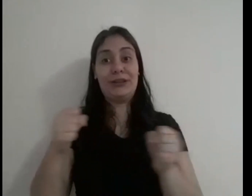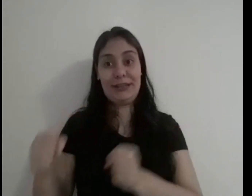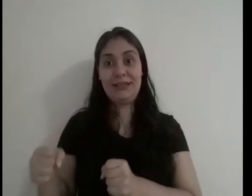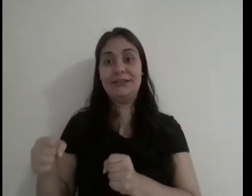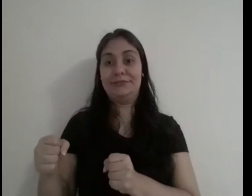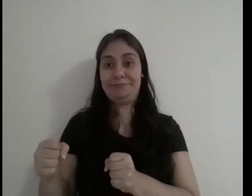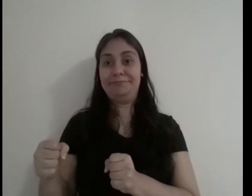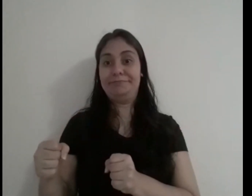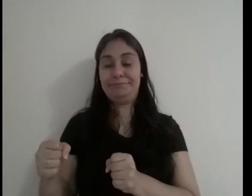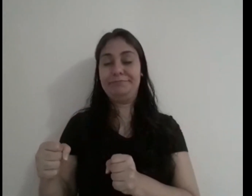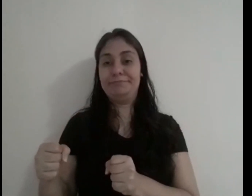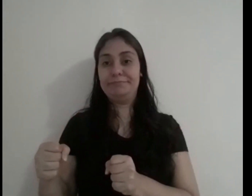poder naquela época, né?